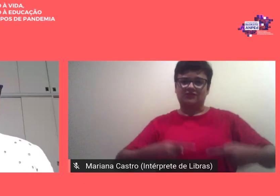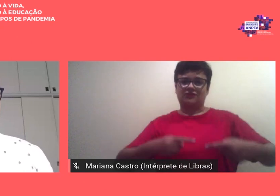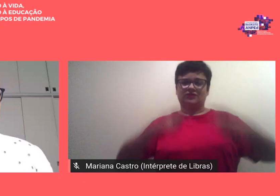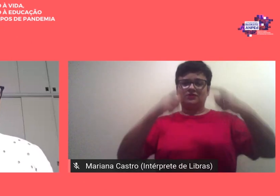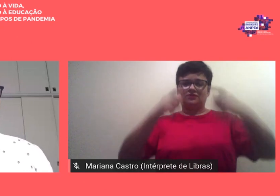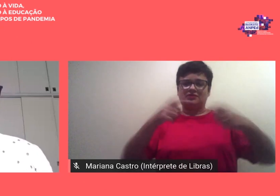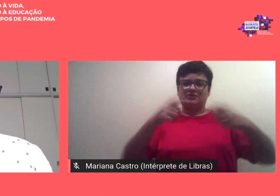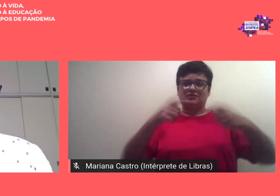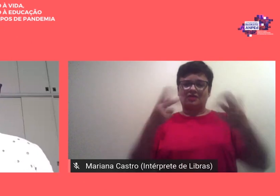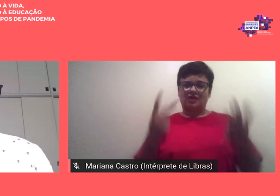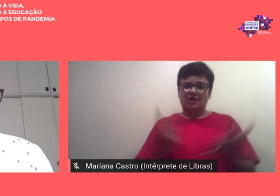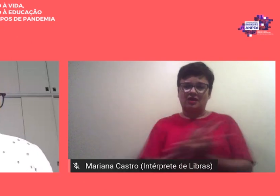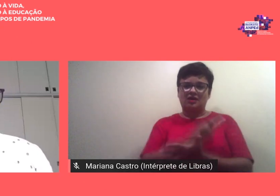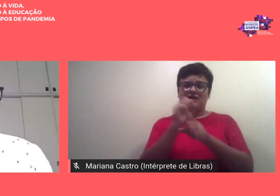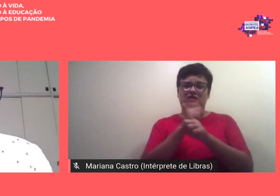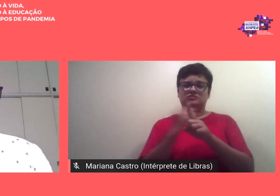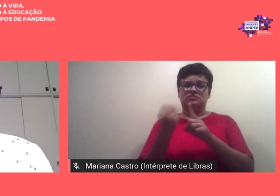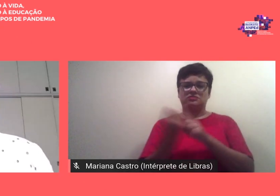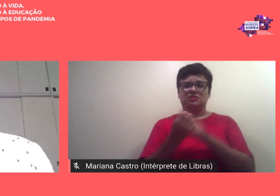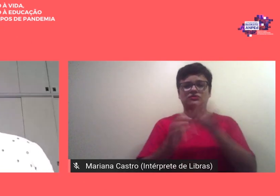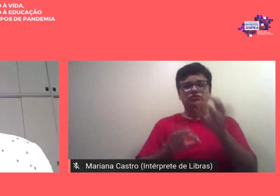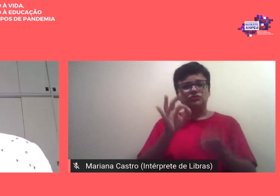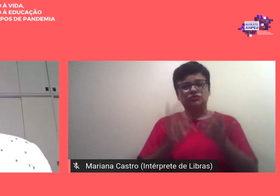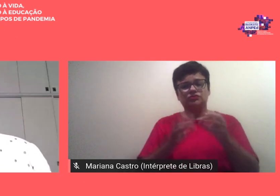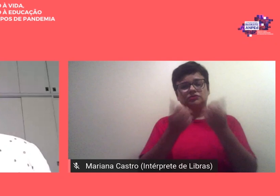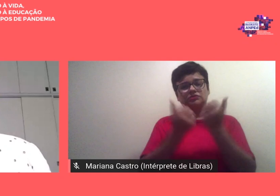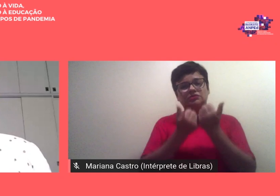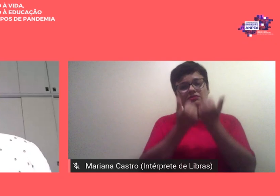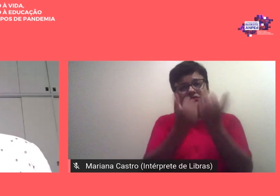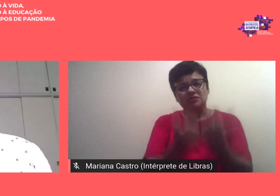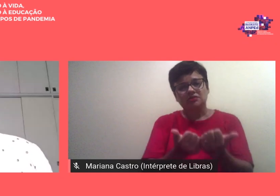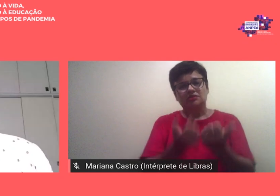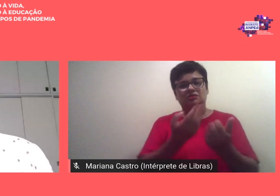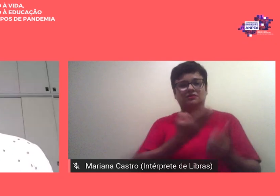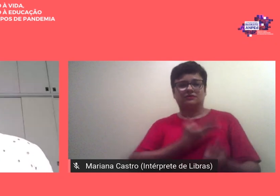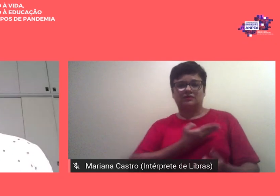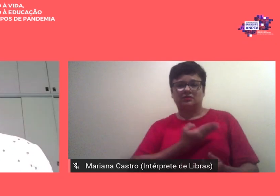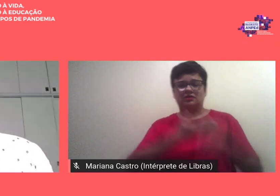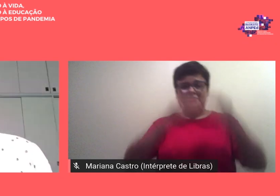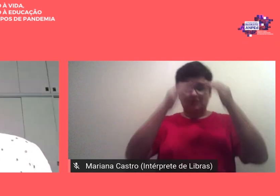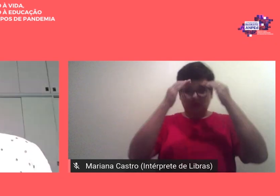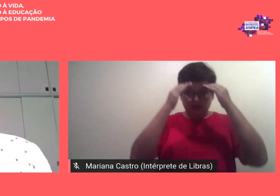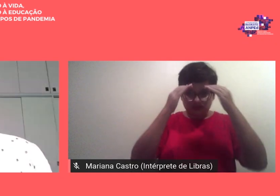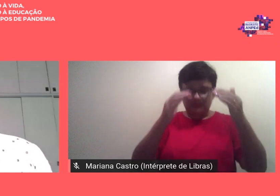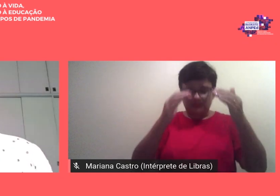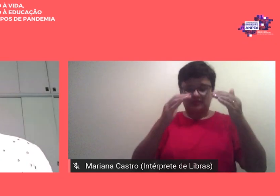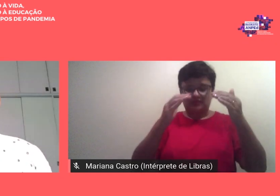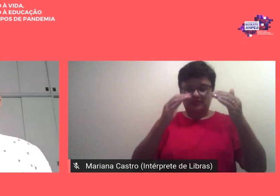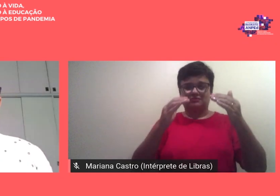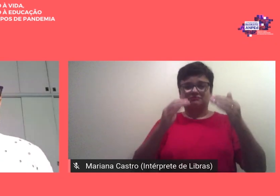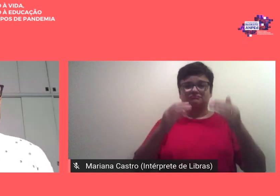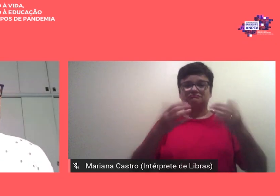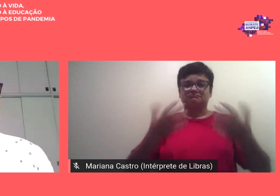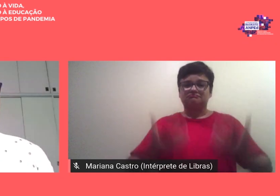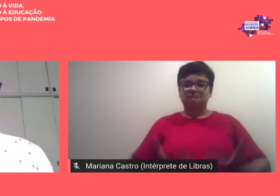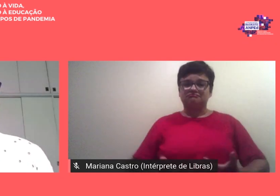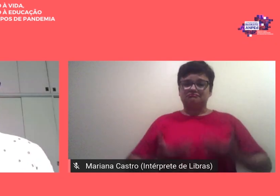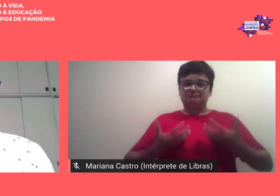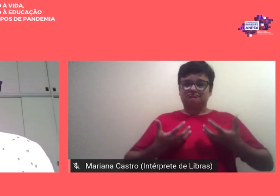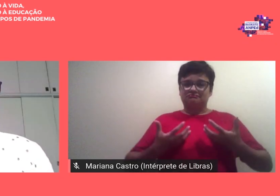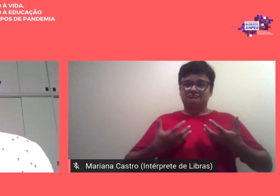sociedade mais justa solidária fraterna respeitadora e incentivadora das